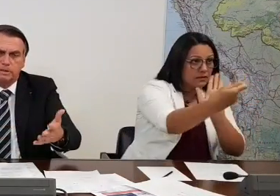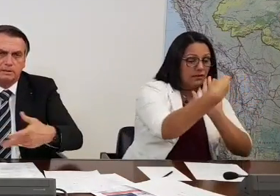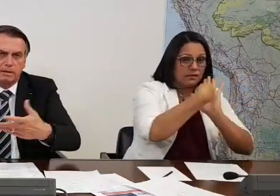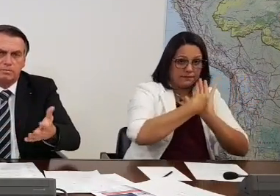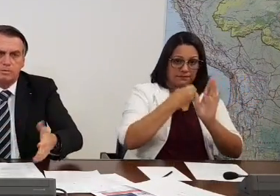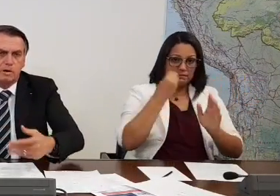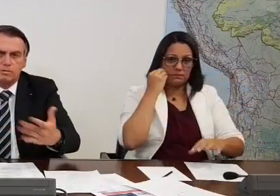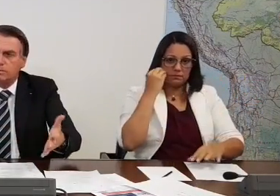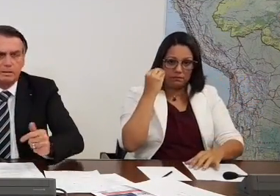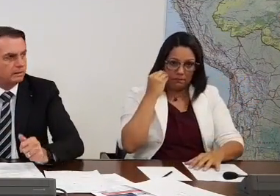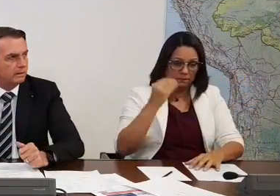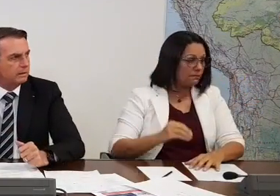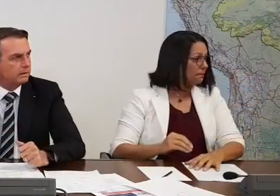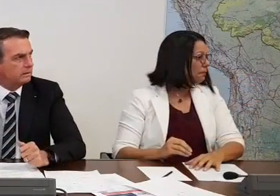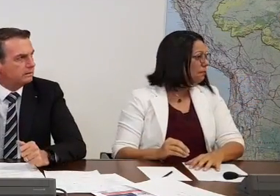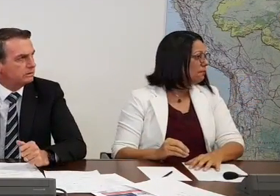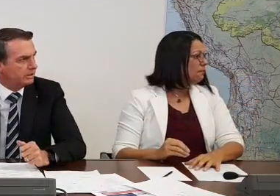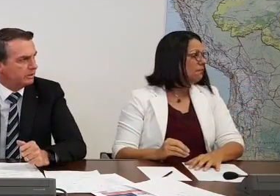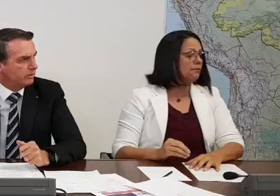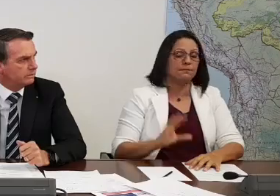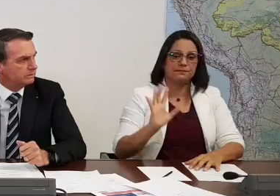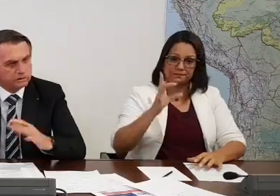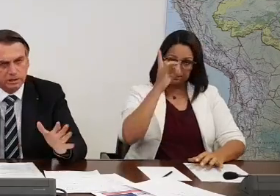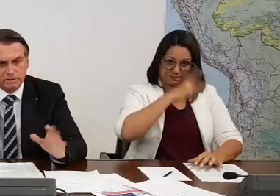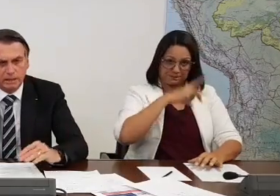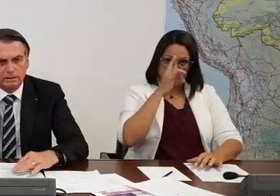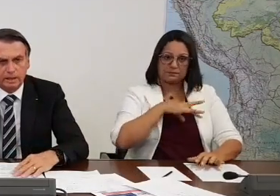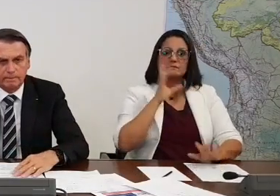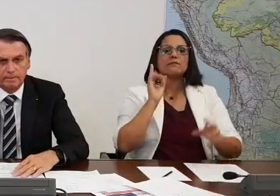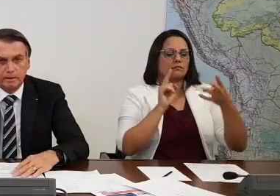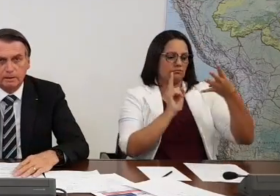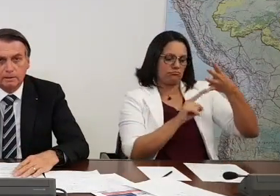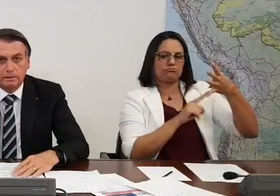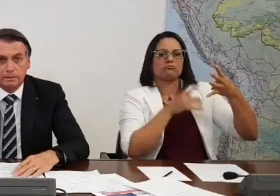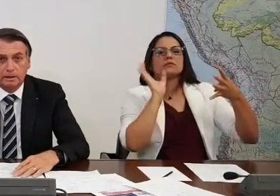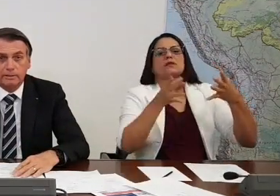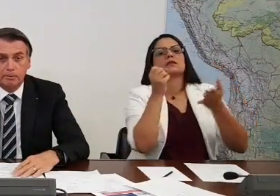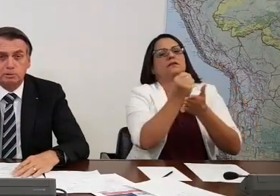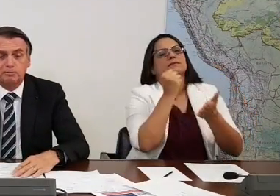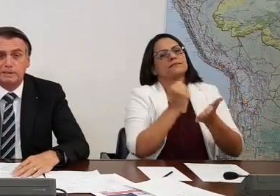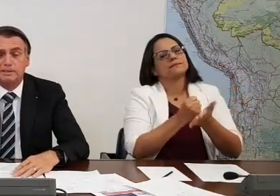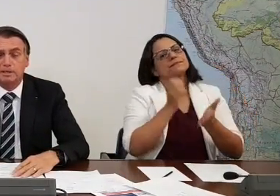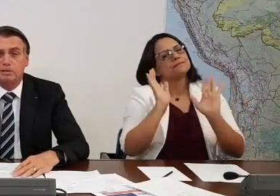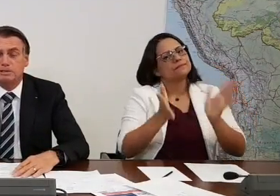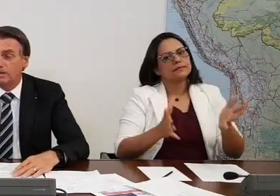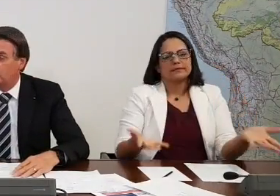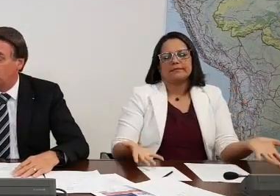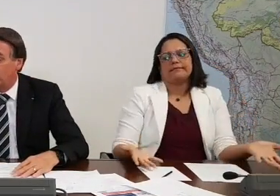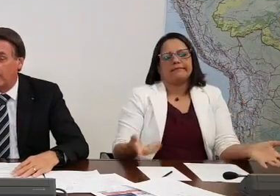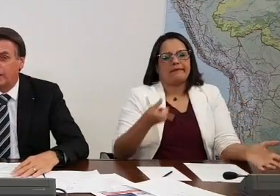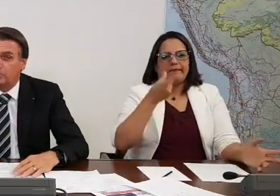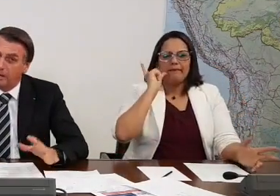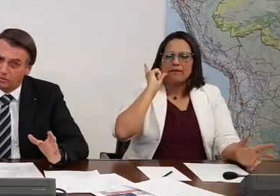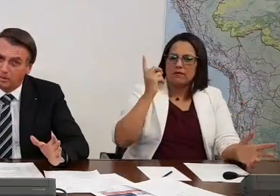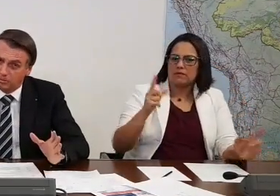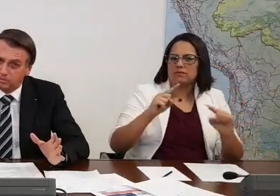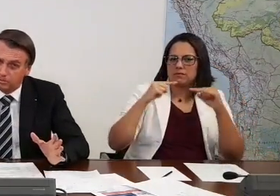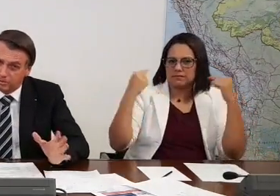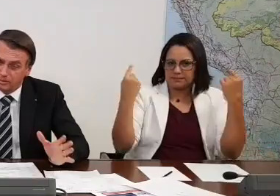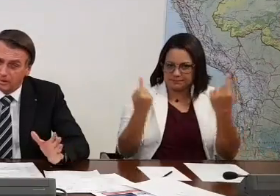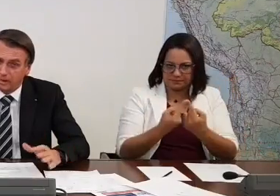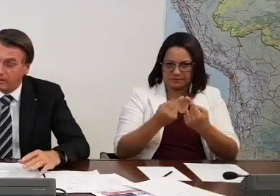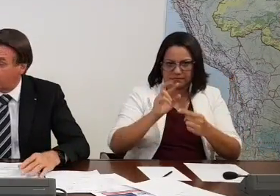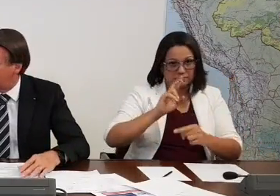vamos tentar um comum acordo. Chile tem acordo? Chile já tem. Porque ele estava muito faceiro ontem na reunião lá, não era do